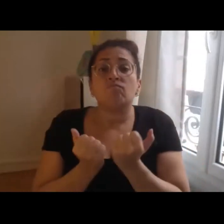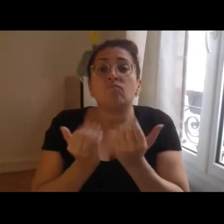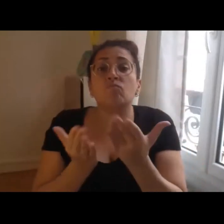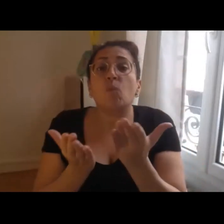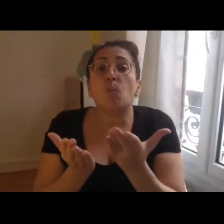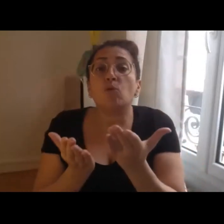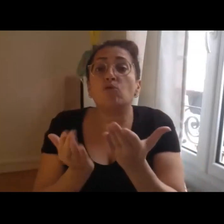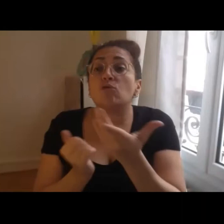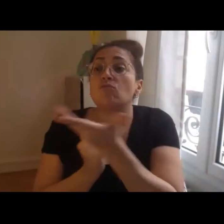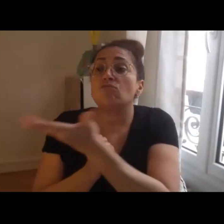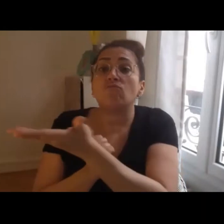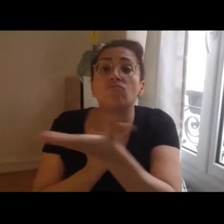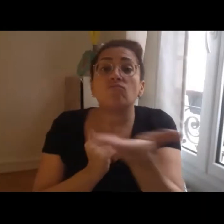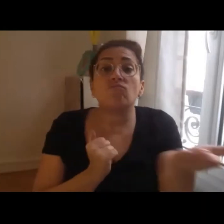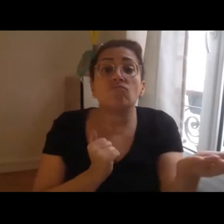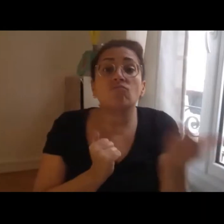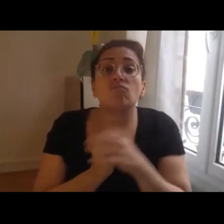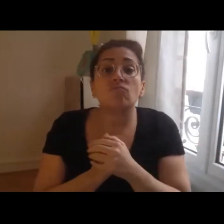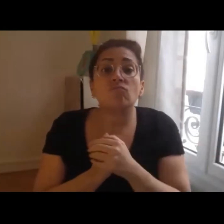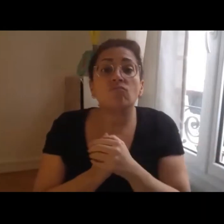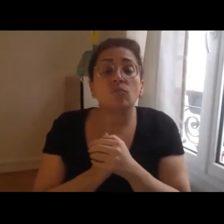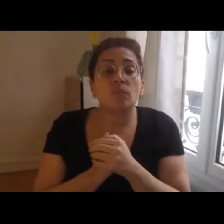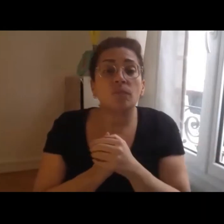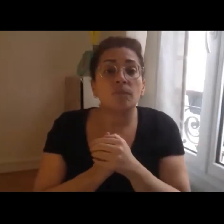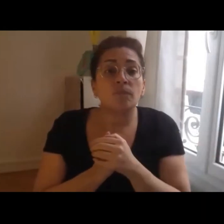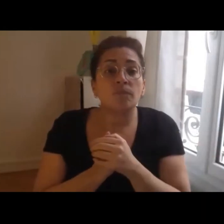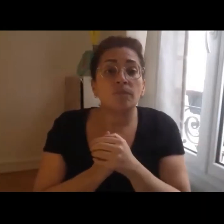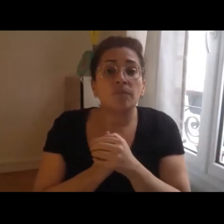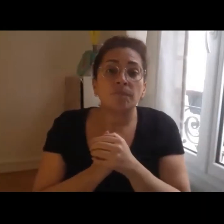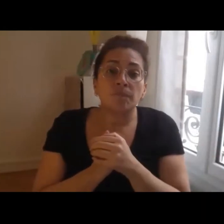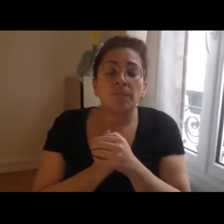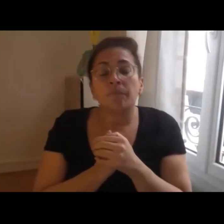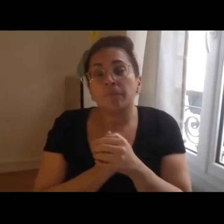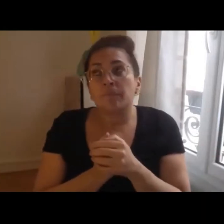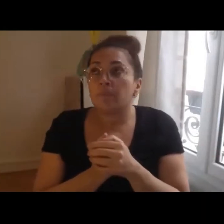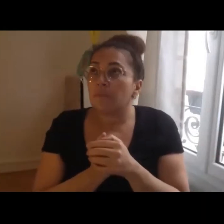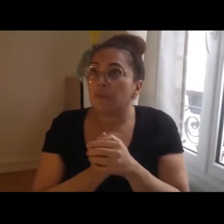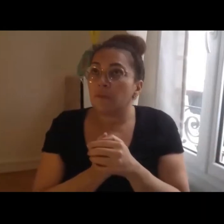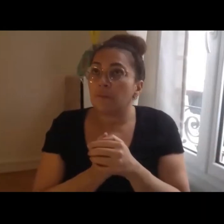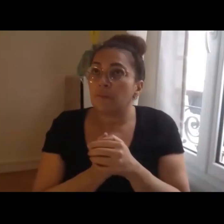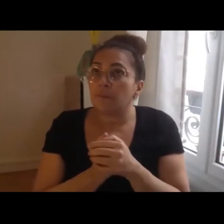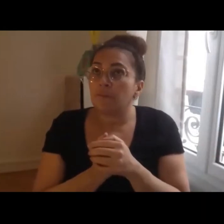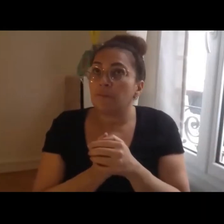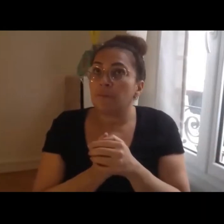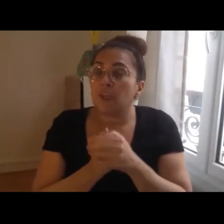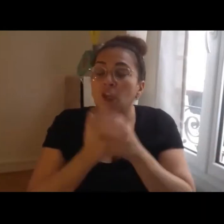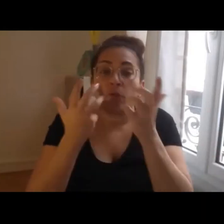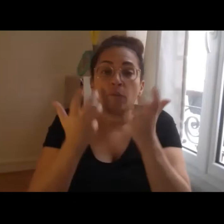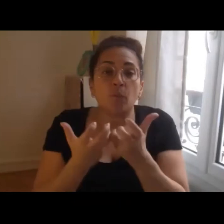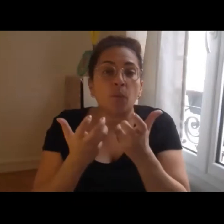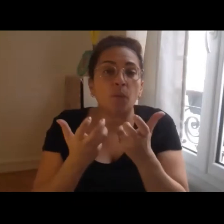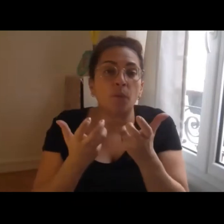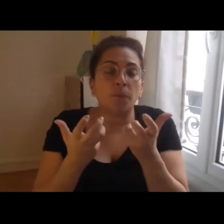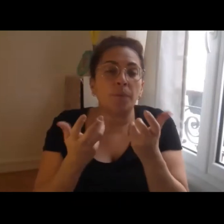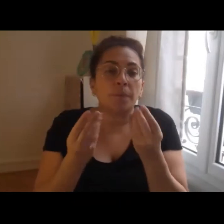c'est quelque chose qui c'est une attention particulière que l'on a en fait sur des projets